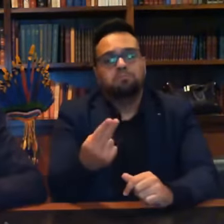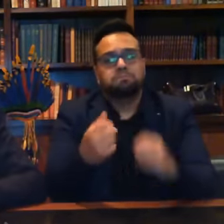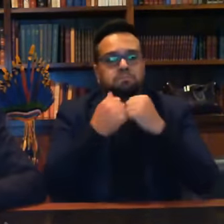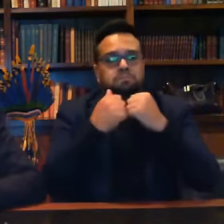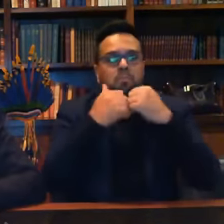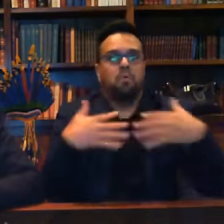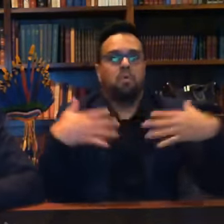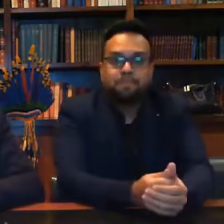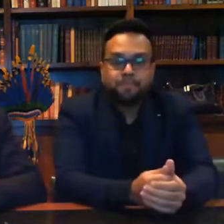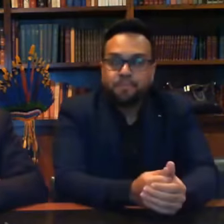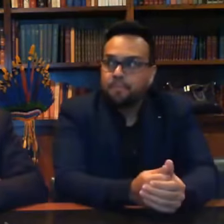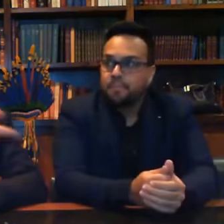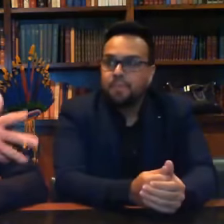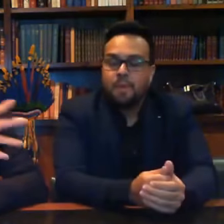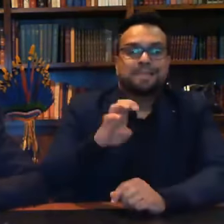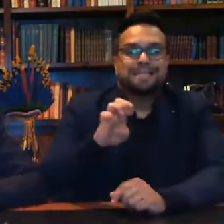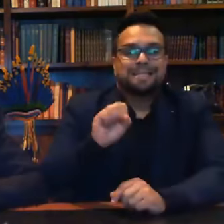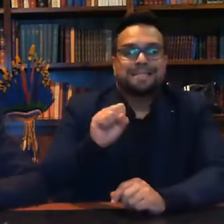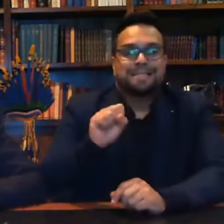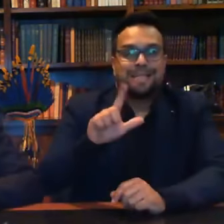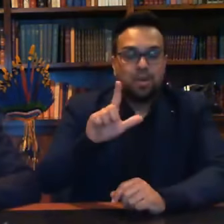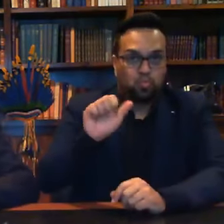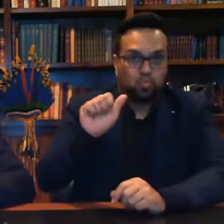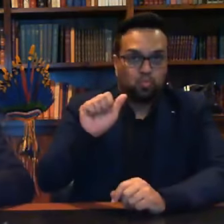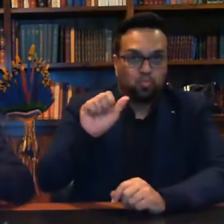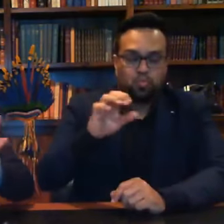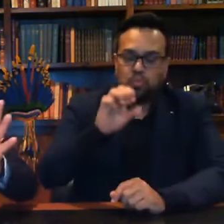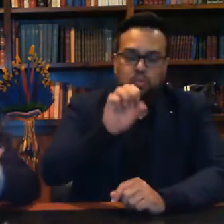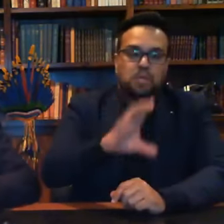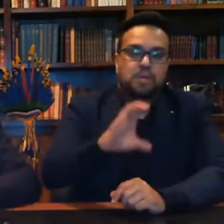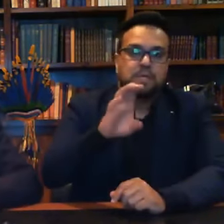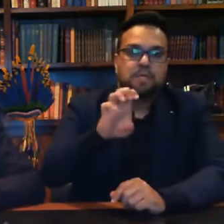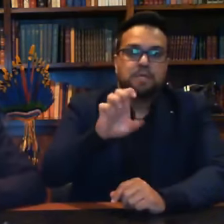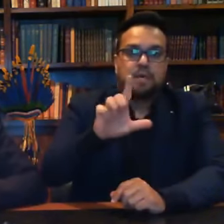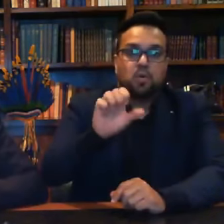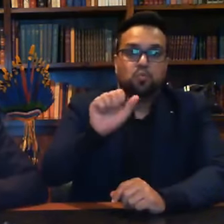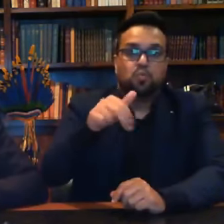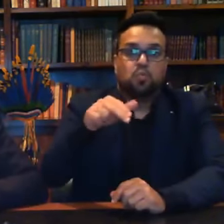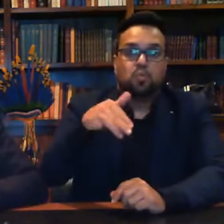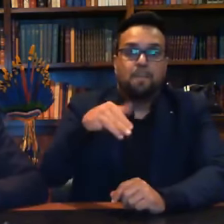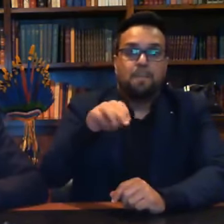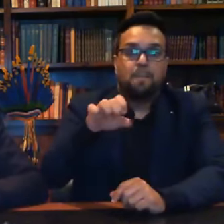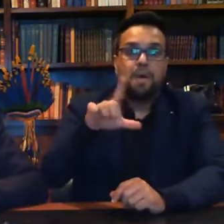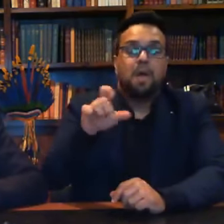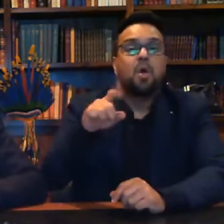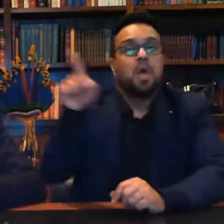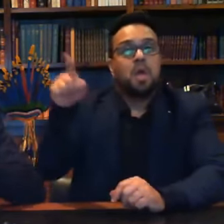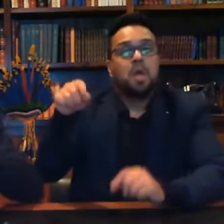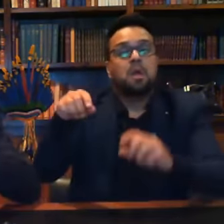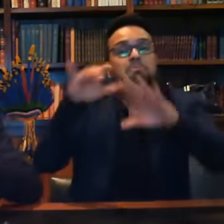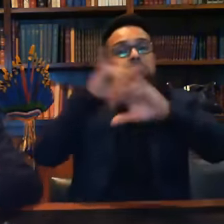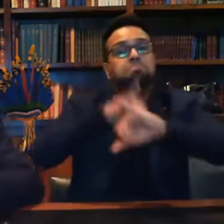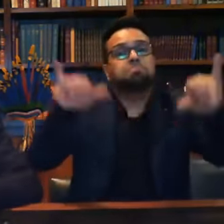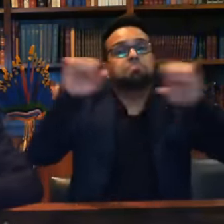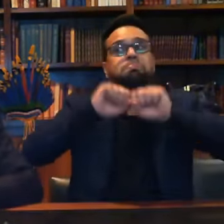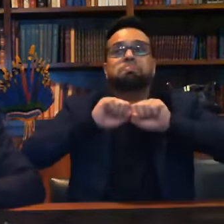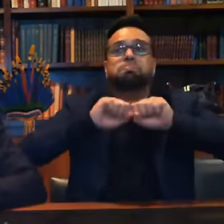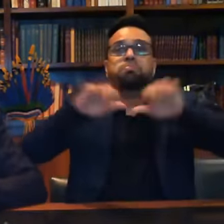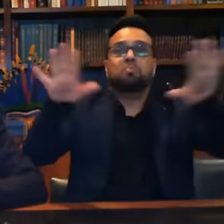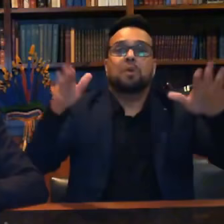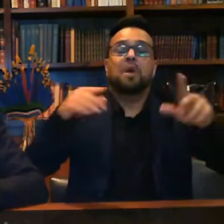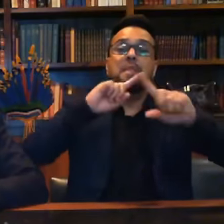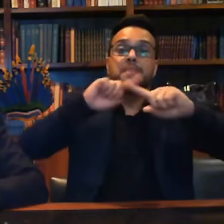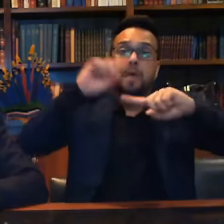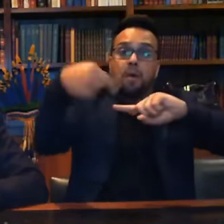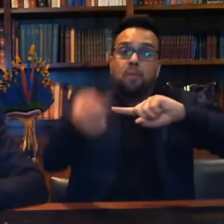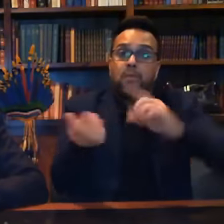Tribunal Federal. O pendrive. E ele divulgou o que aconteceu lá. Foi passado para a imprensa